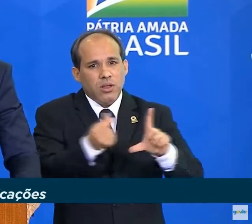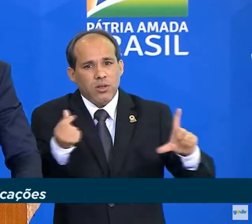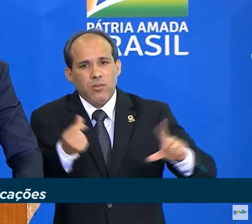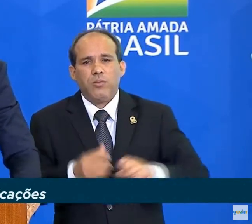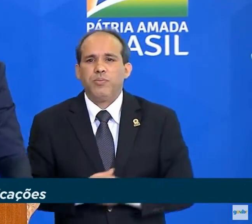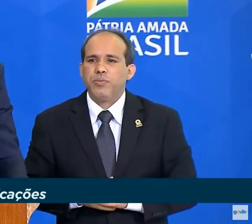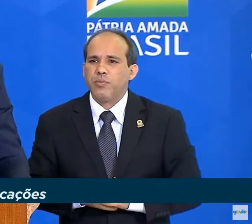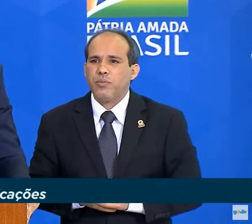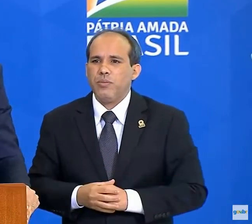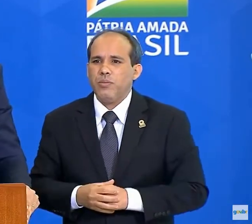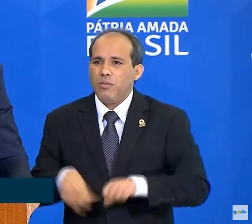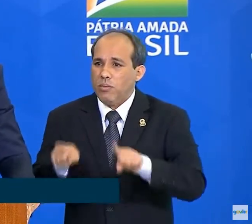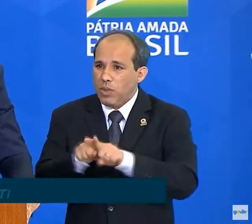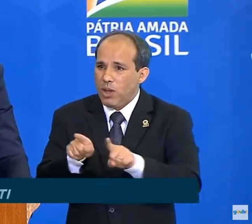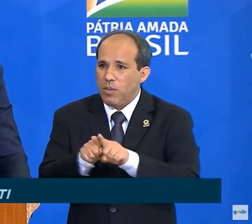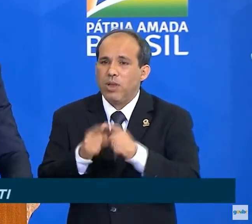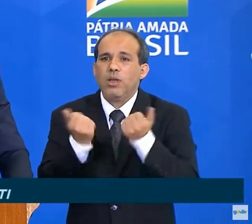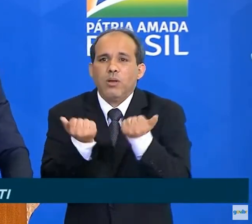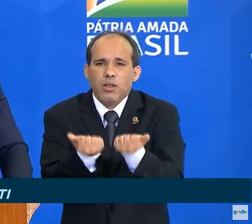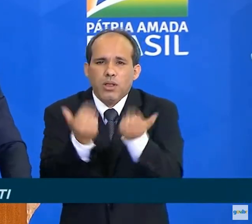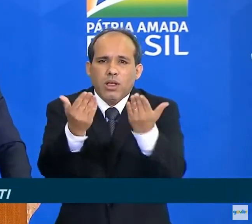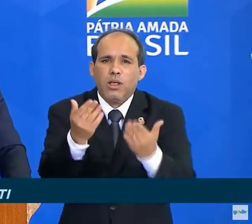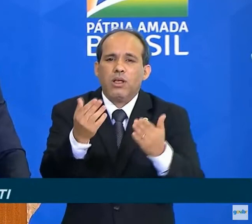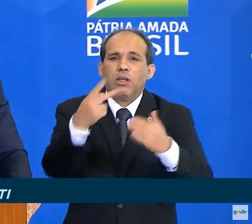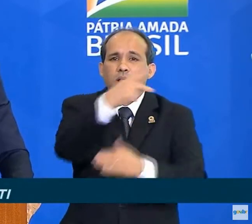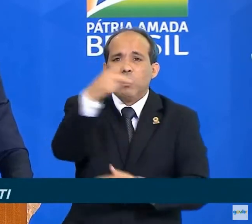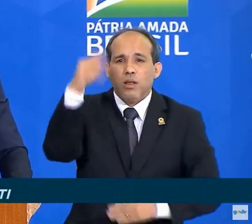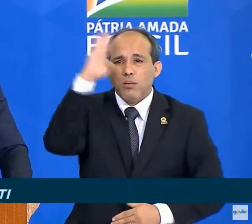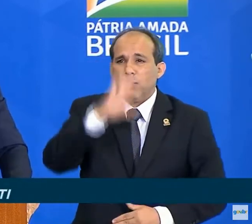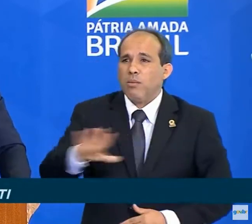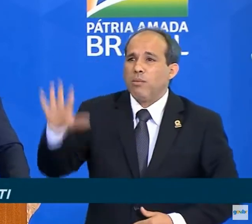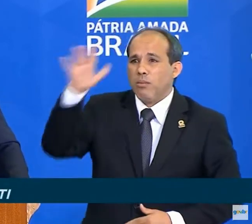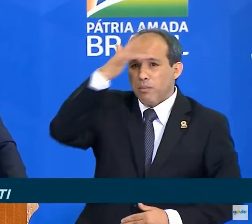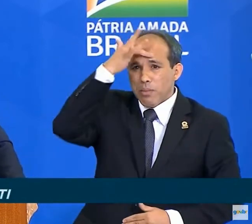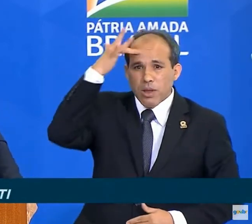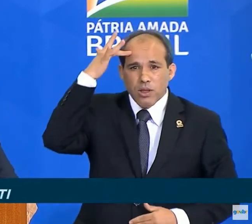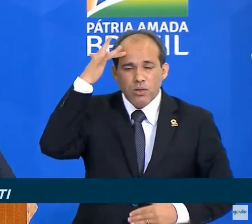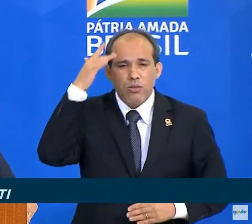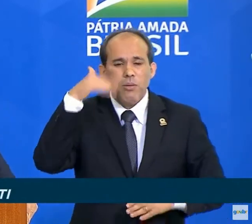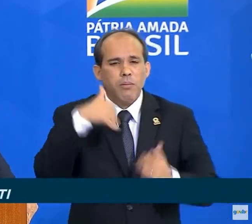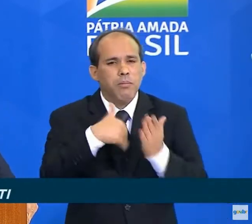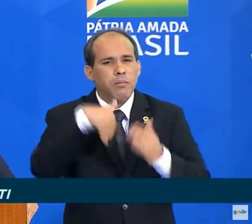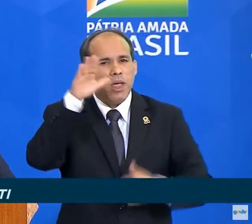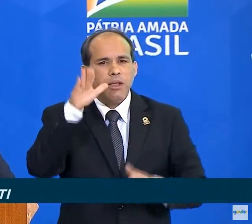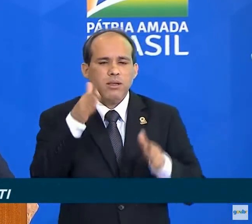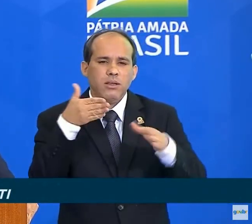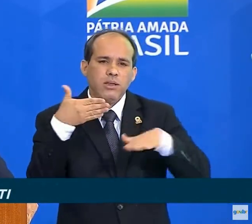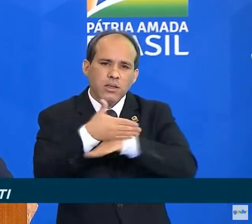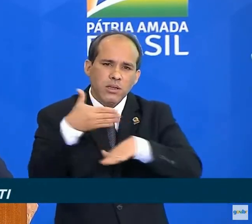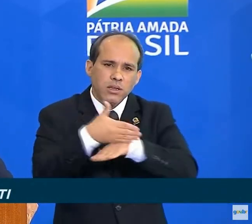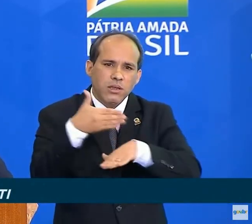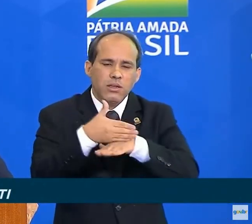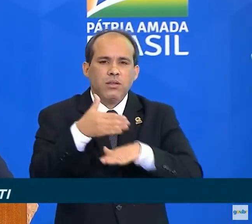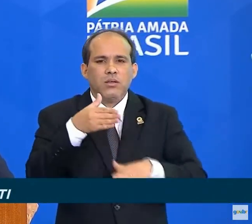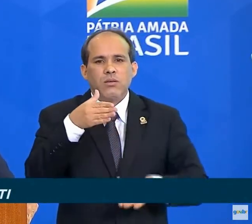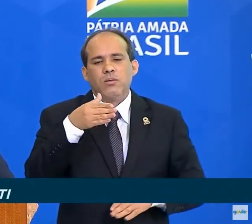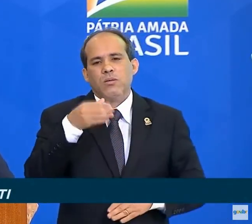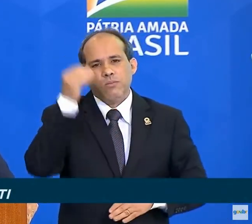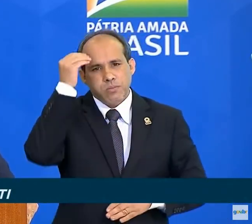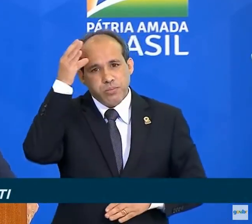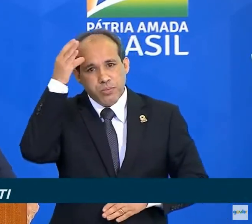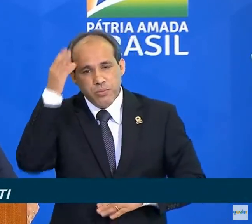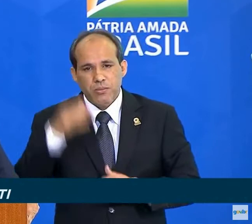além de proporcionar aos brasileiros grande acesso ao conhecimento. A mídia